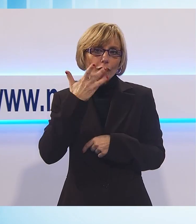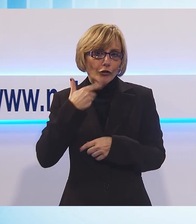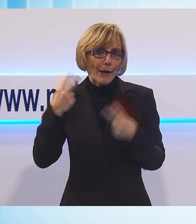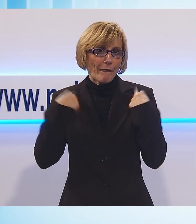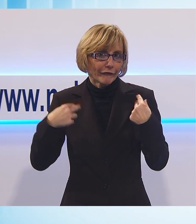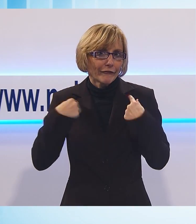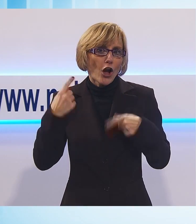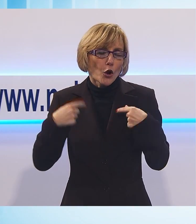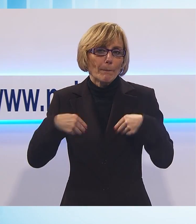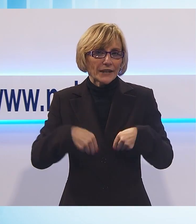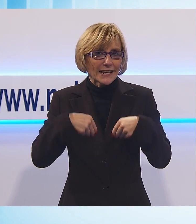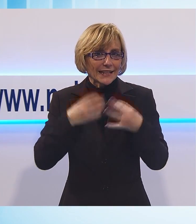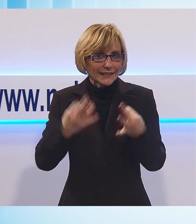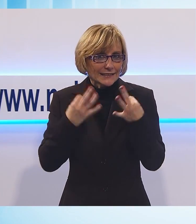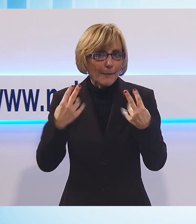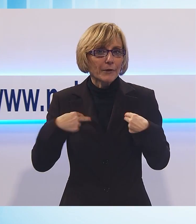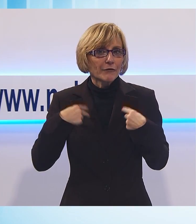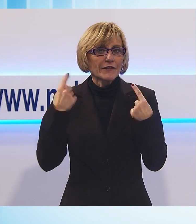sempre presenti e essere sempre vivi.